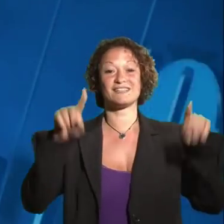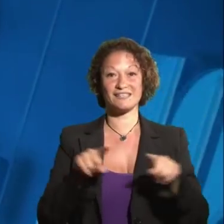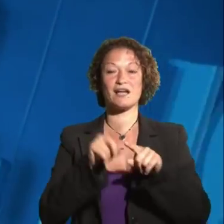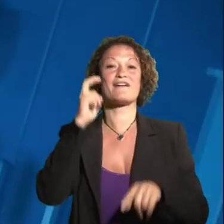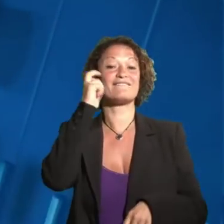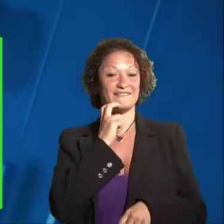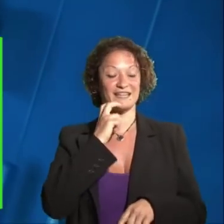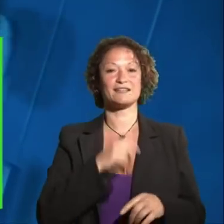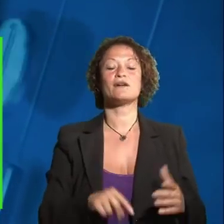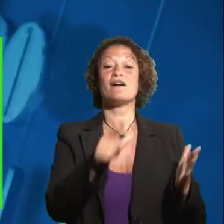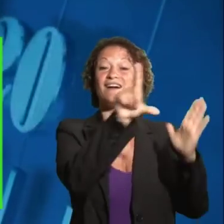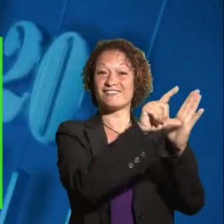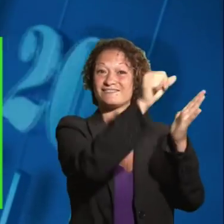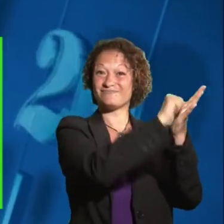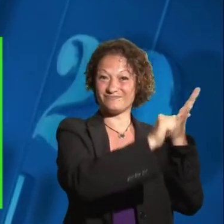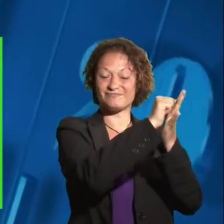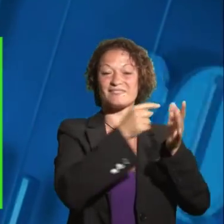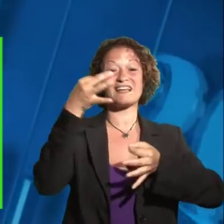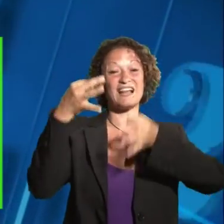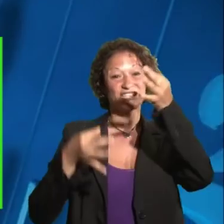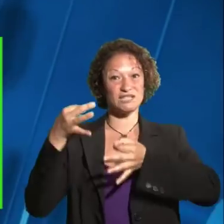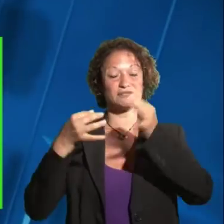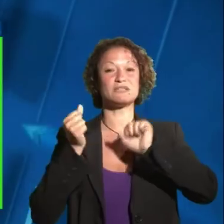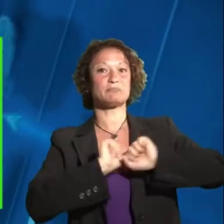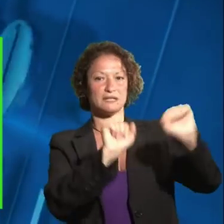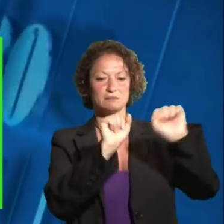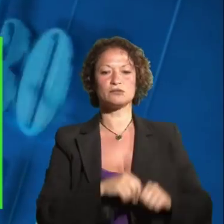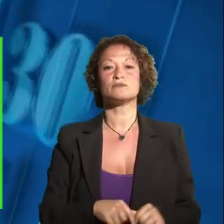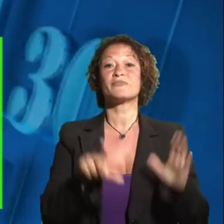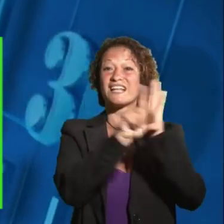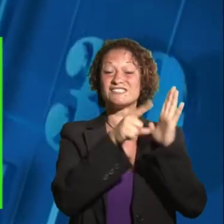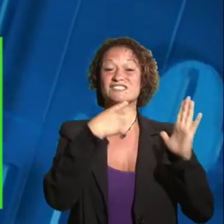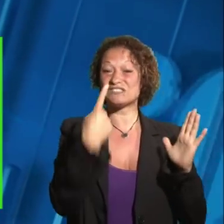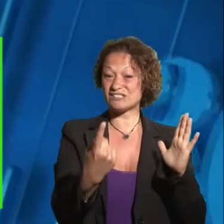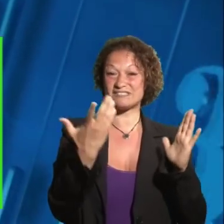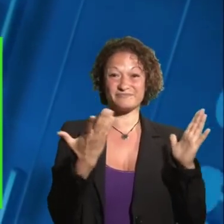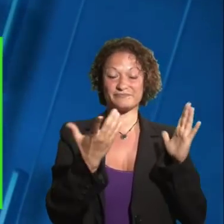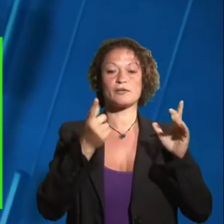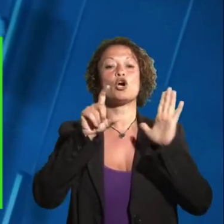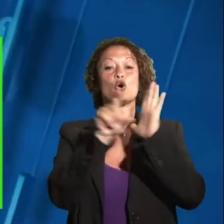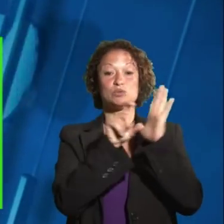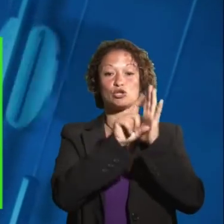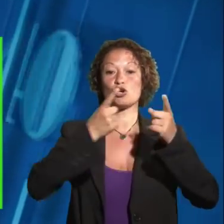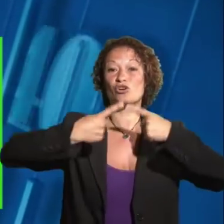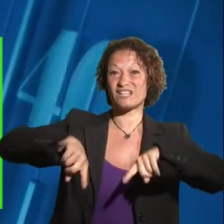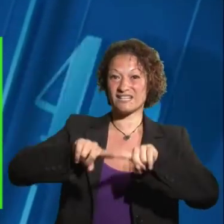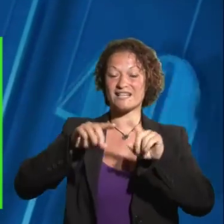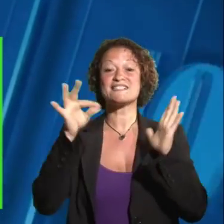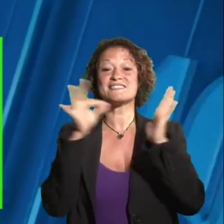Referendum 4 scheda verde. Il quesito propone l'abrogazione di norme in materia di legittimo impedimento del Presidente del Consiglio dei Ministri